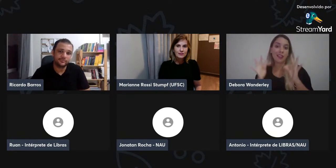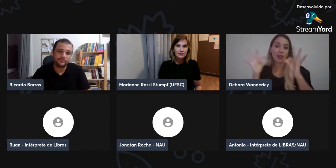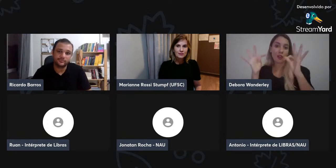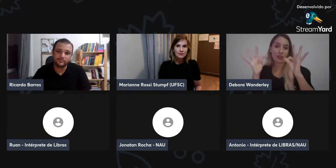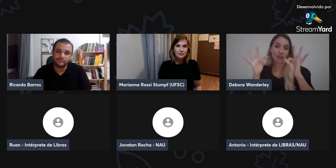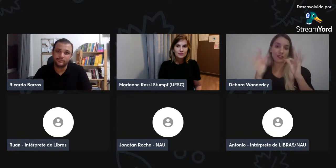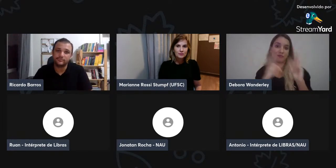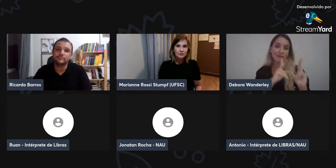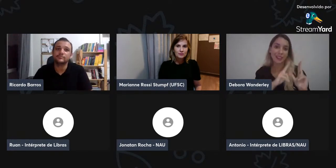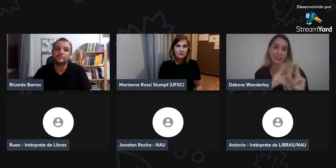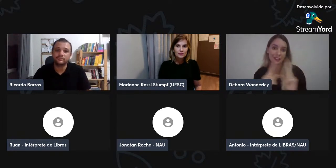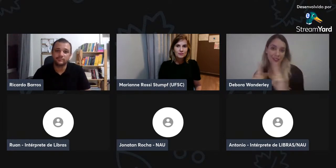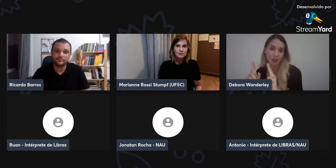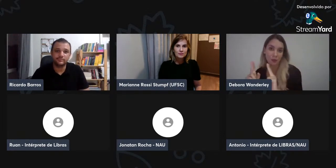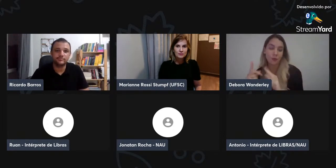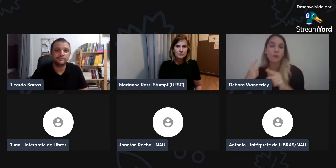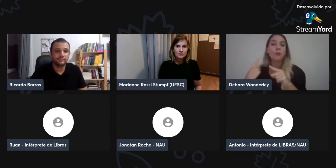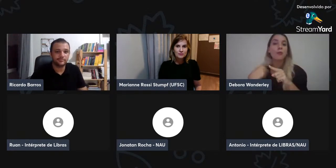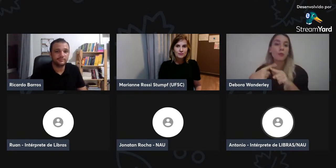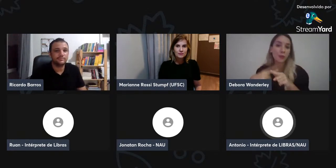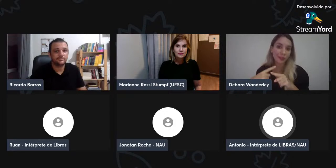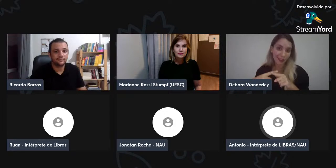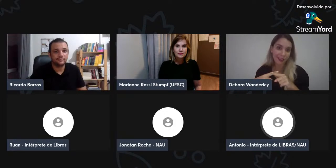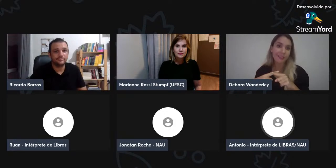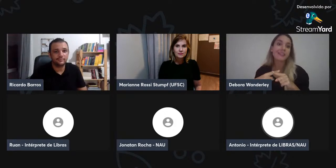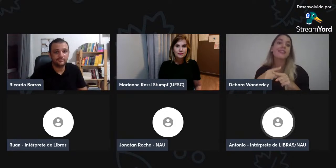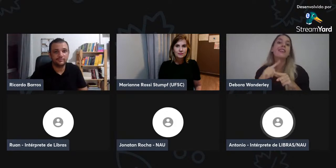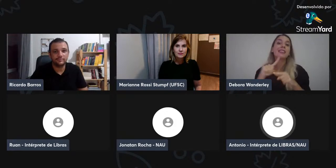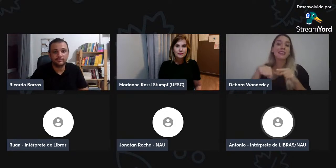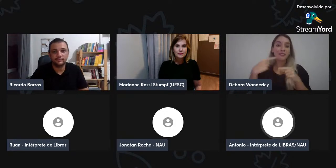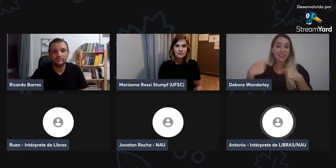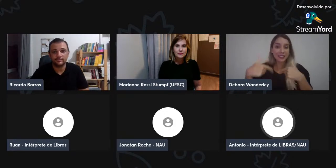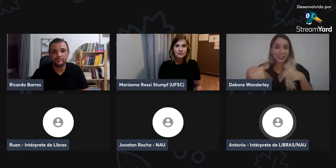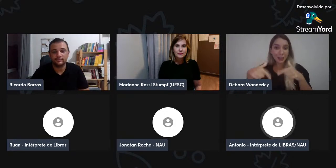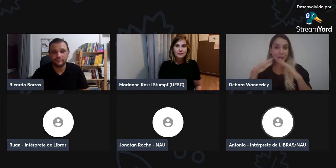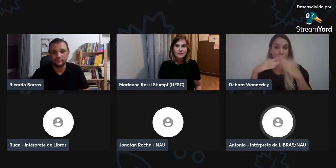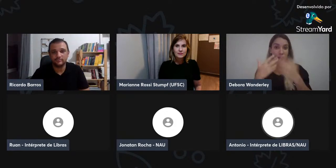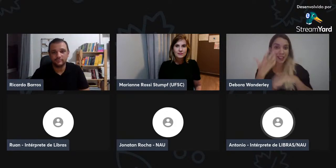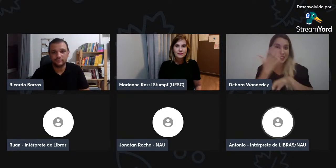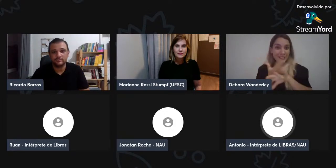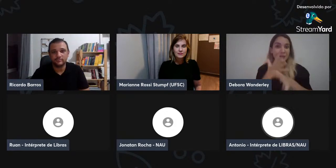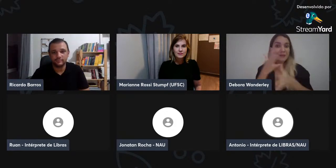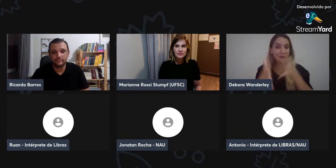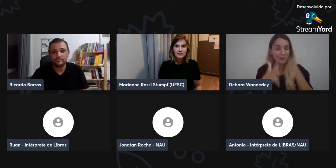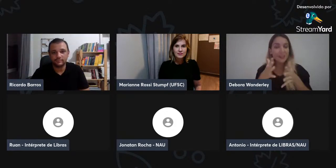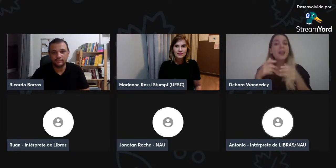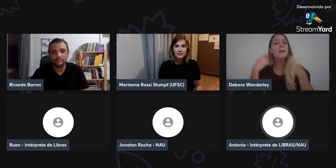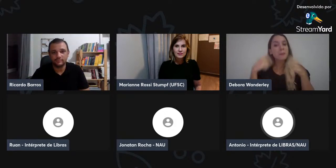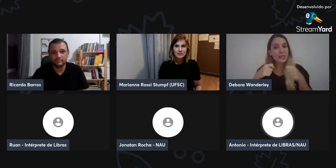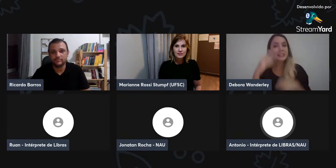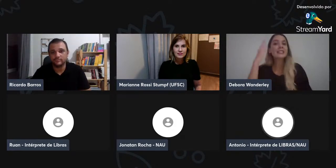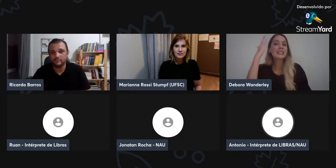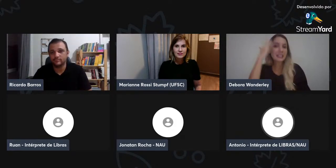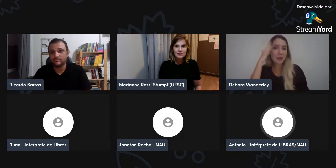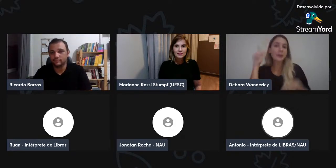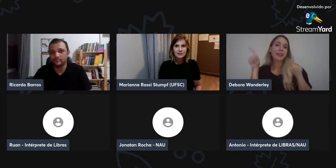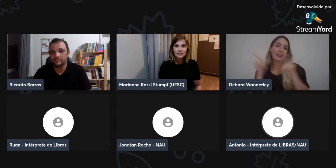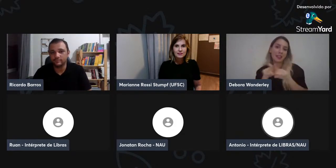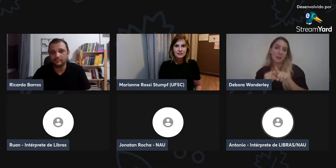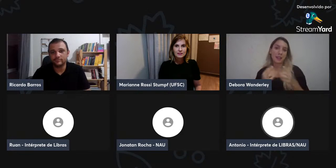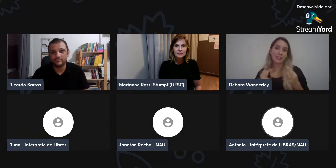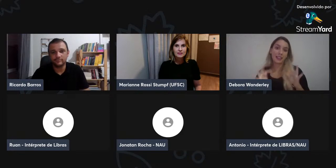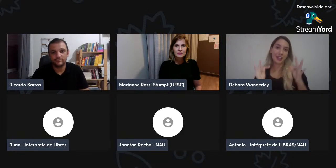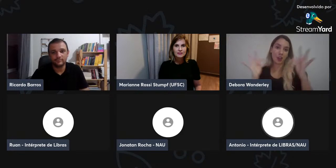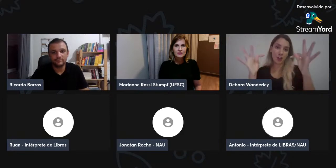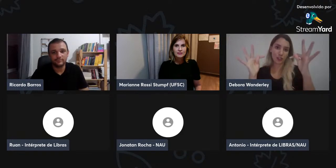signorite, tudo mais, e saber utilizar as tecnologias. Isso seria um bom passo para se começar, porque o trabalho dessa disciplina,